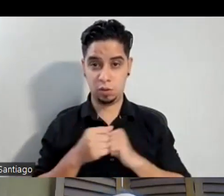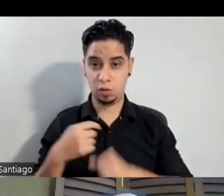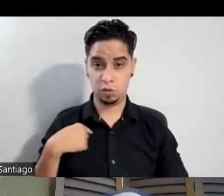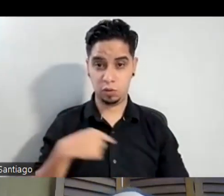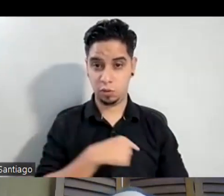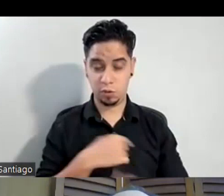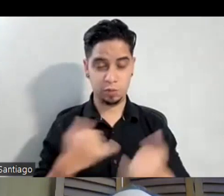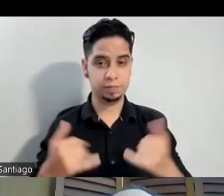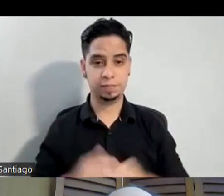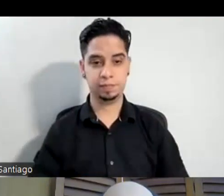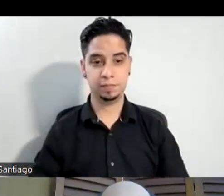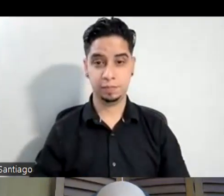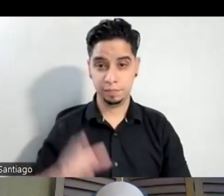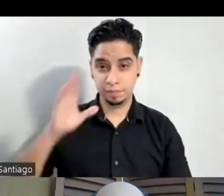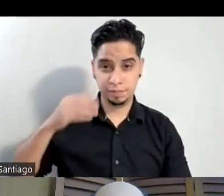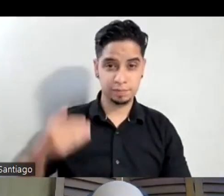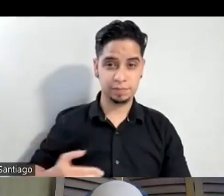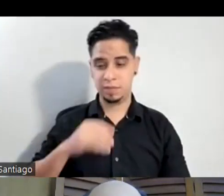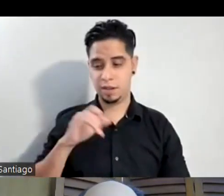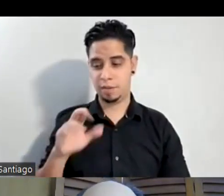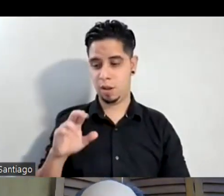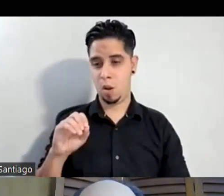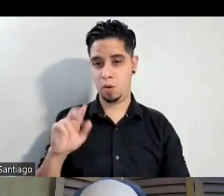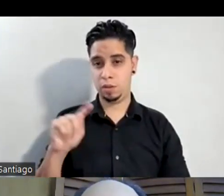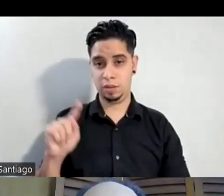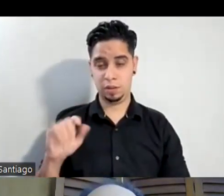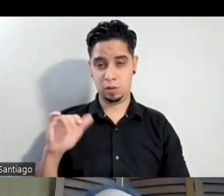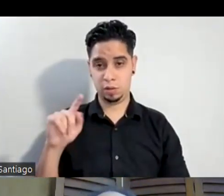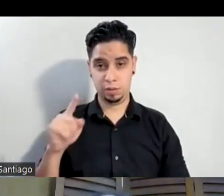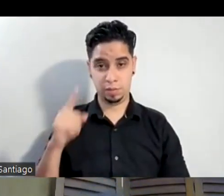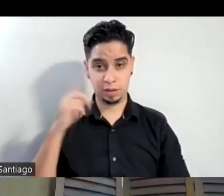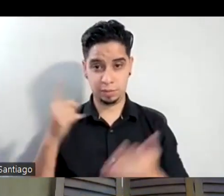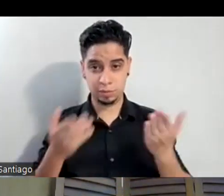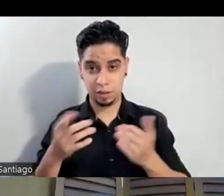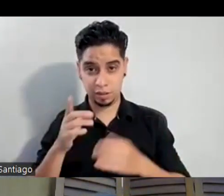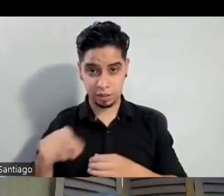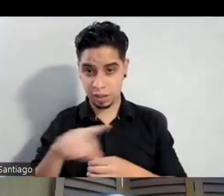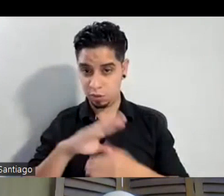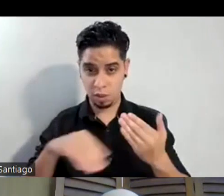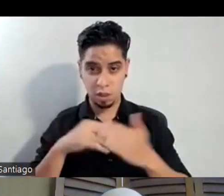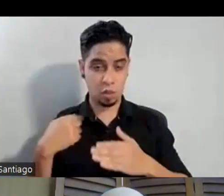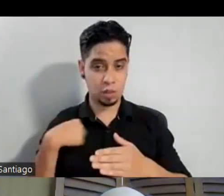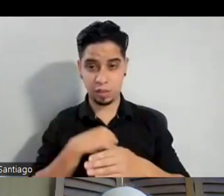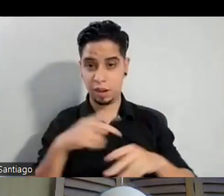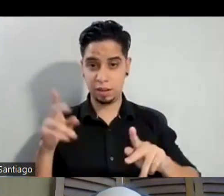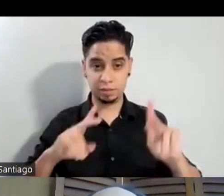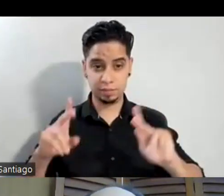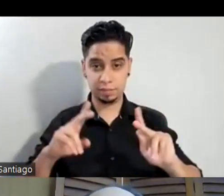Bueno, por aquí está Javier Ortiz Cortés para servirle a usted y a todo nuestro público, que semana tras semana